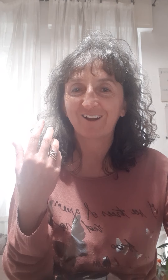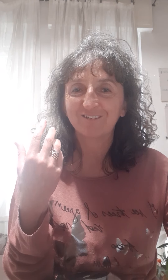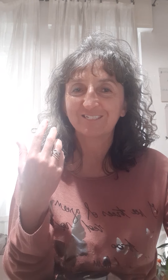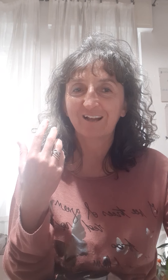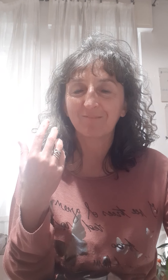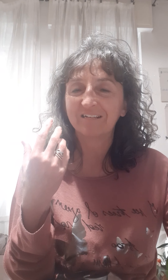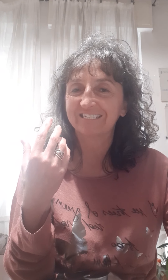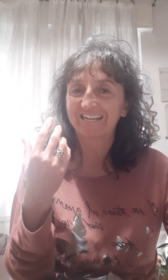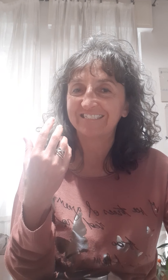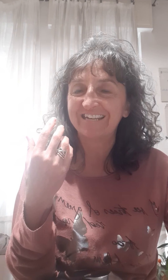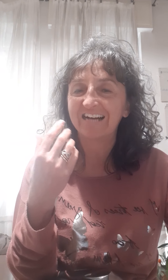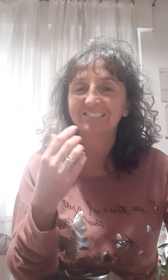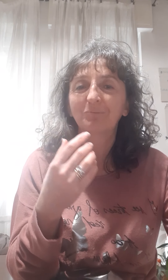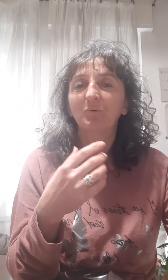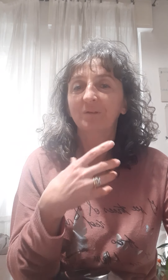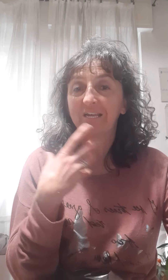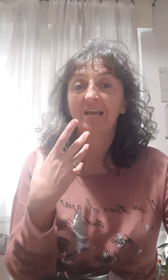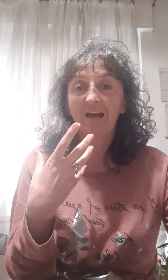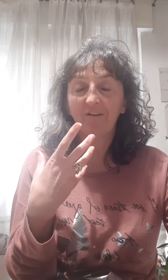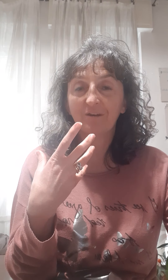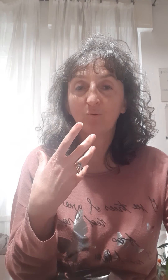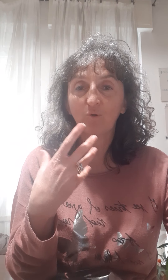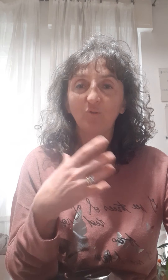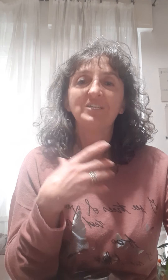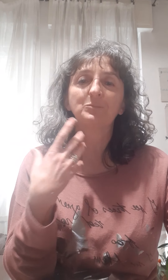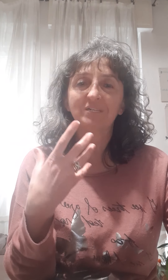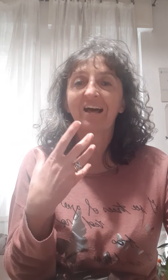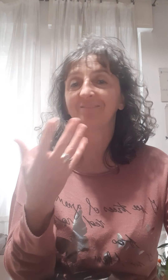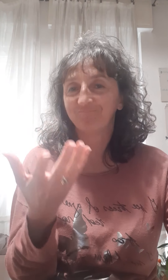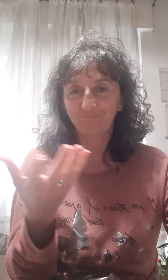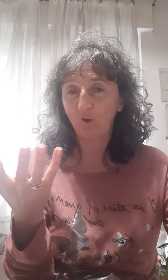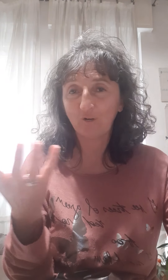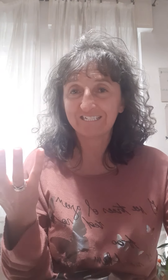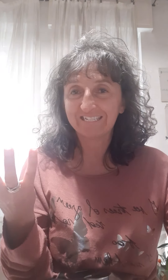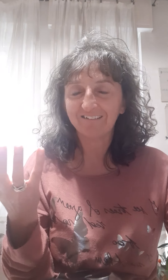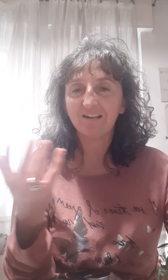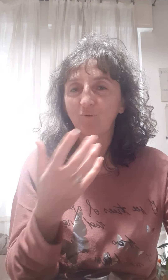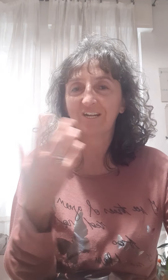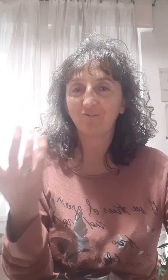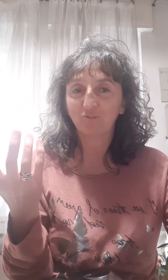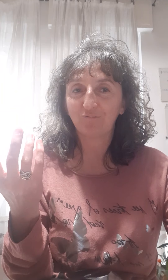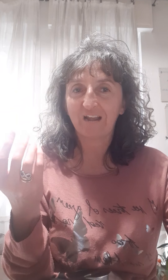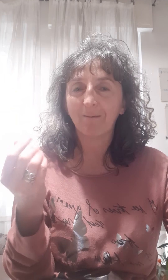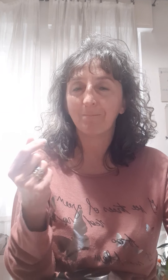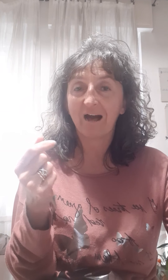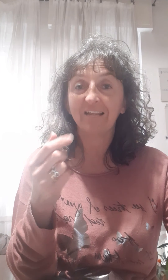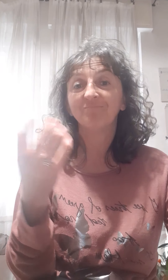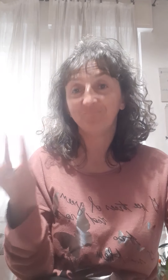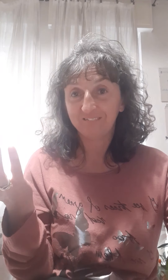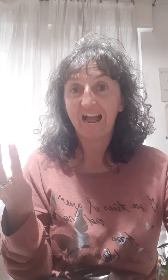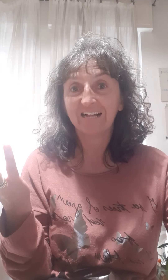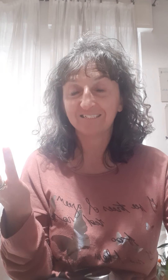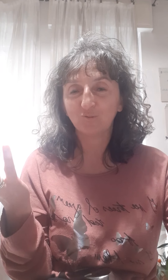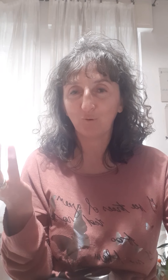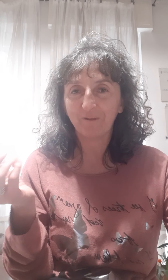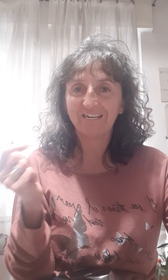maschera antigas proprio perché avremo modo di respirare l'olio essenziale di limone che non ci farà male, anzi solo bene.